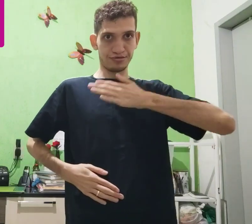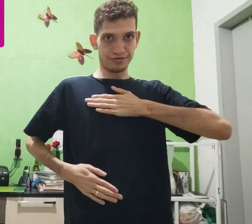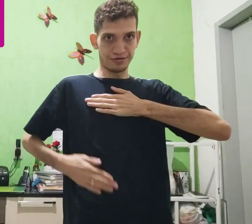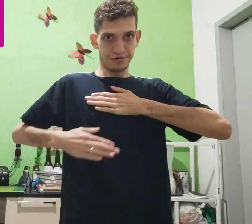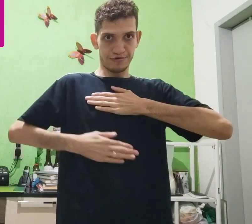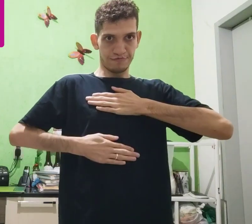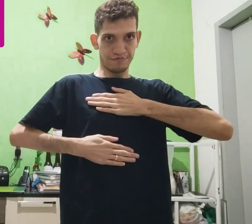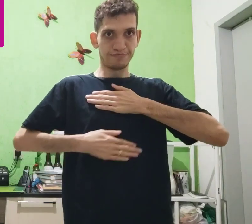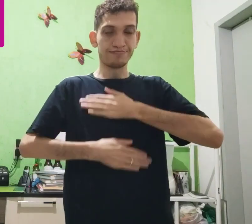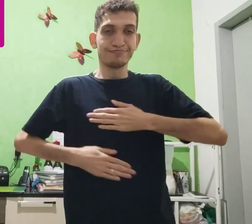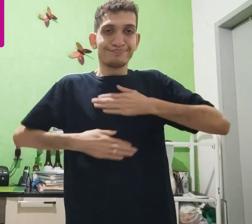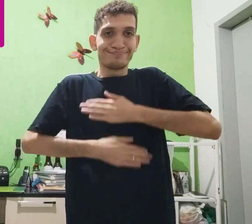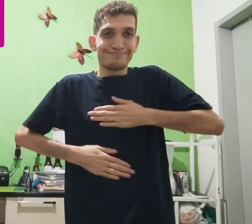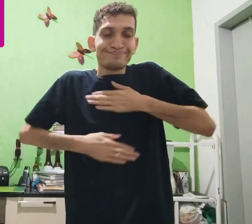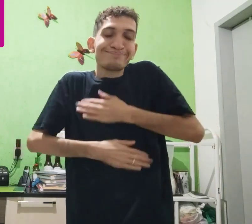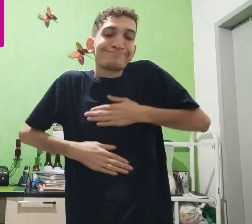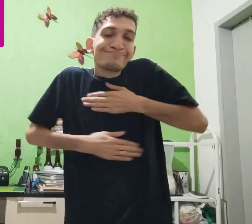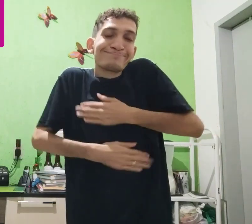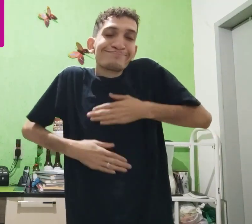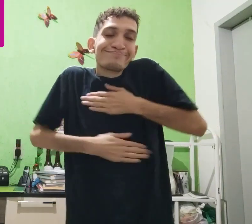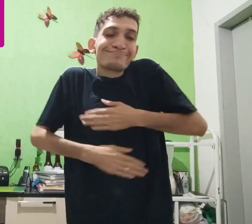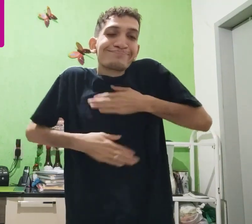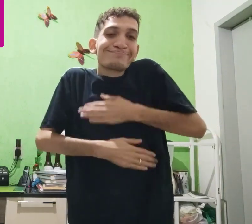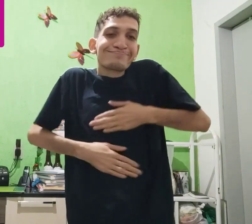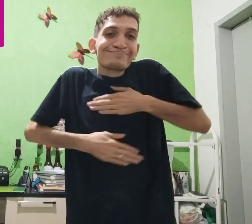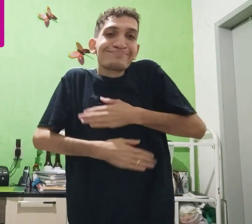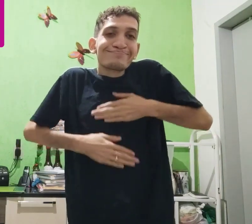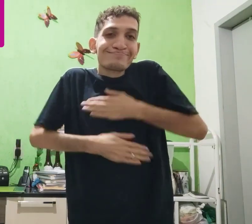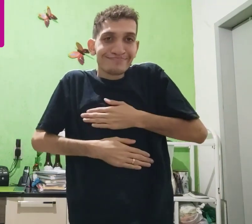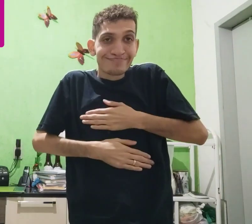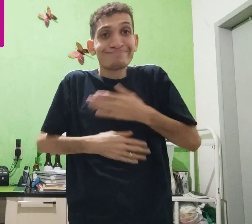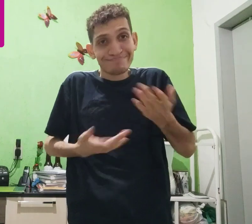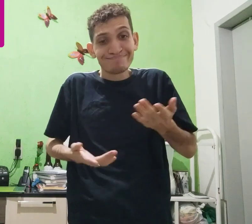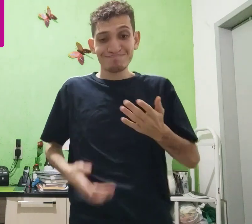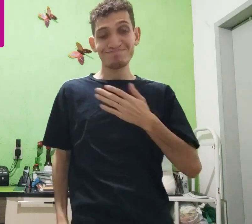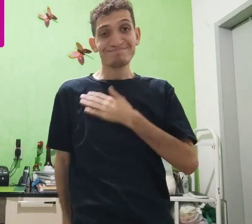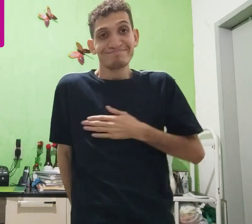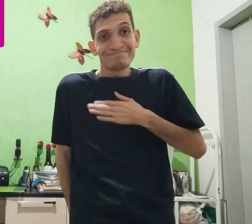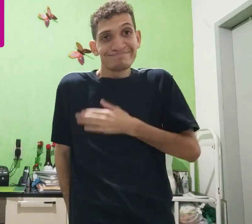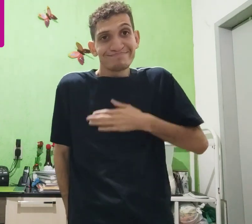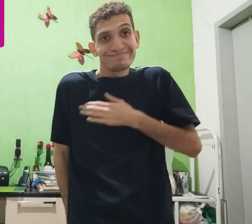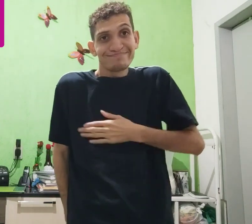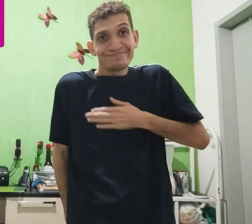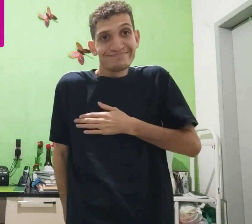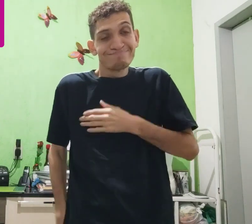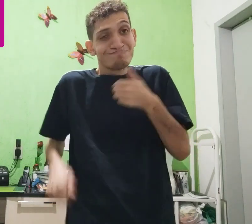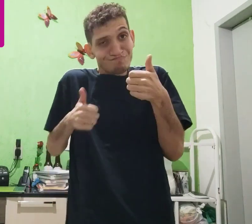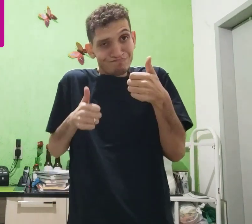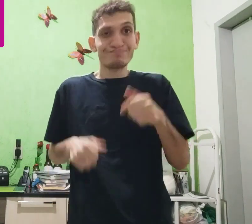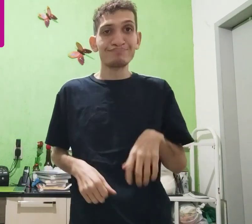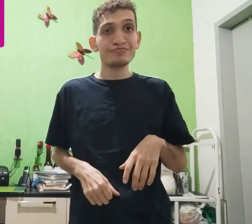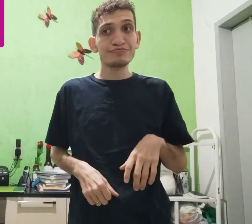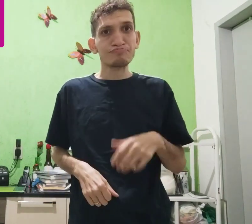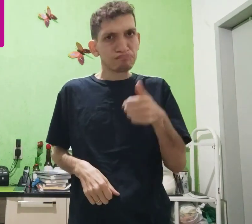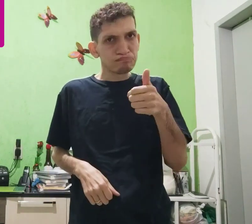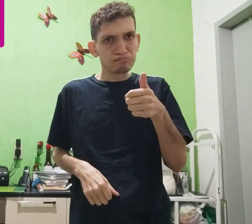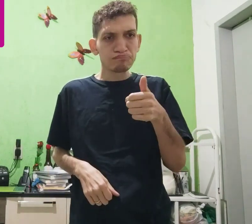levaria, não, em cima. Gostar, satisfação, prazer. Então, ou assim, joia?